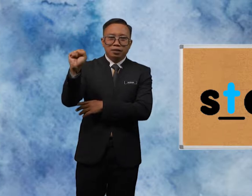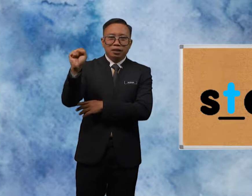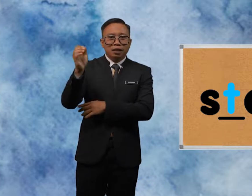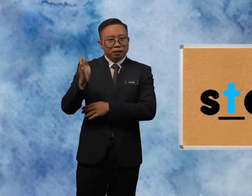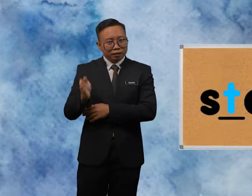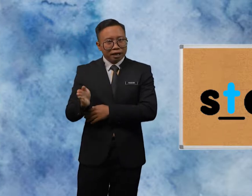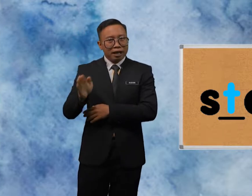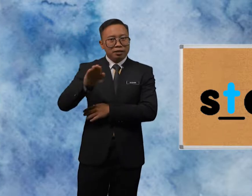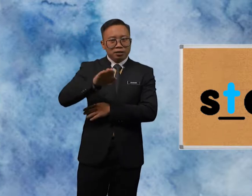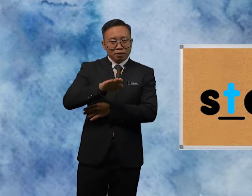Stairs